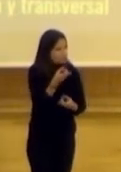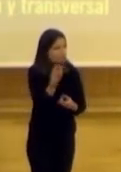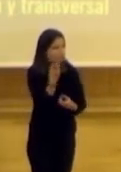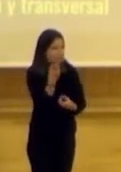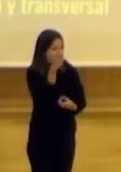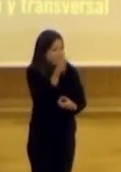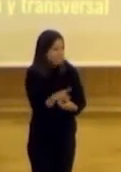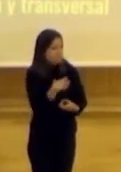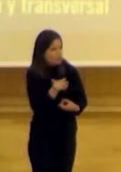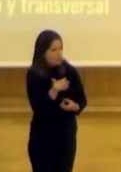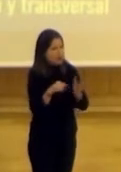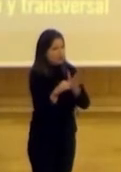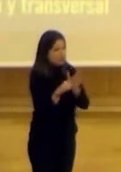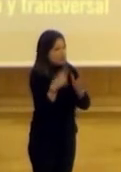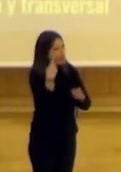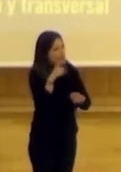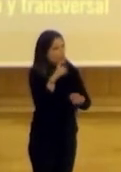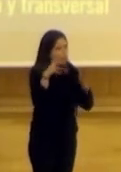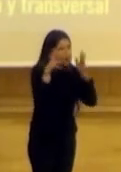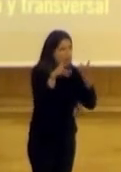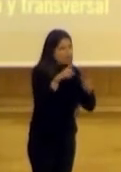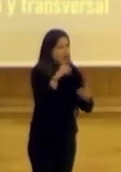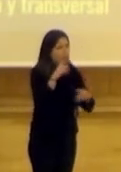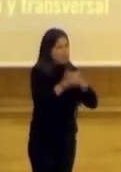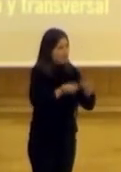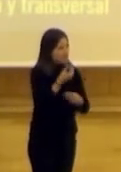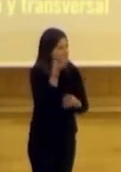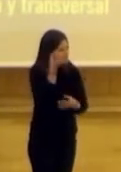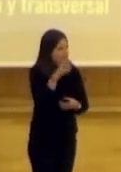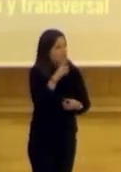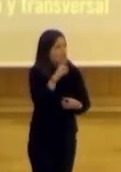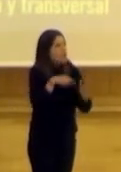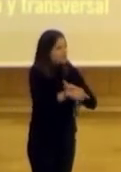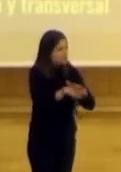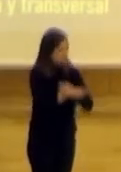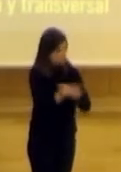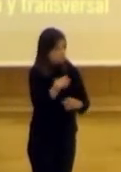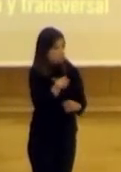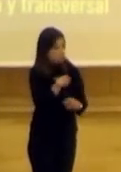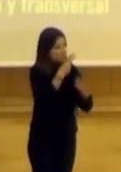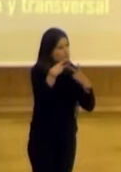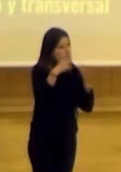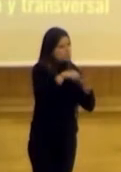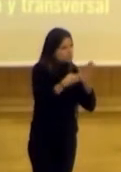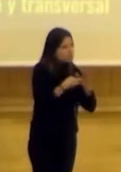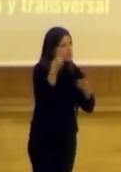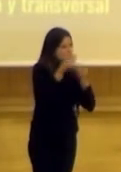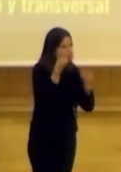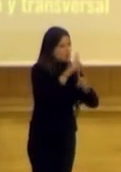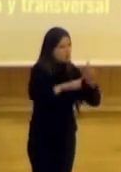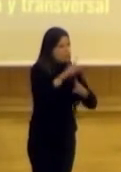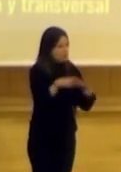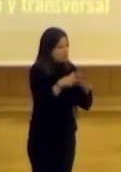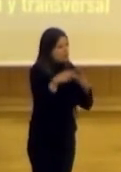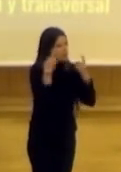un funcionario público cerca que le diga cómo ejecutar o cómo llevar adelante esas ideas, y usted es funcionario público o técnico que está pensando en los problemas sociales y está